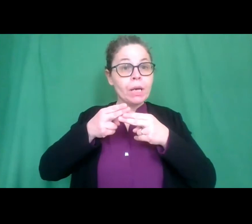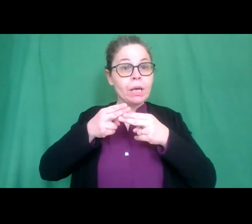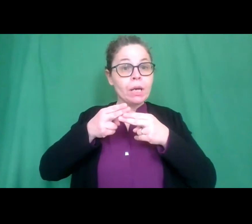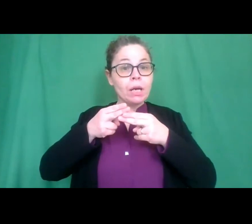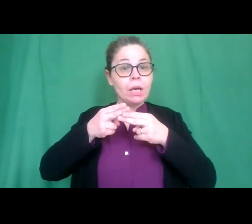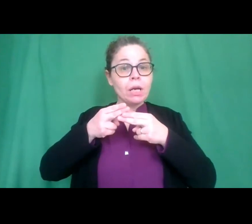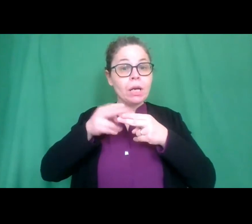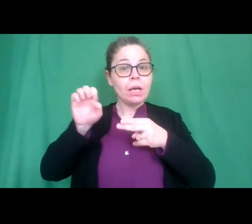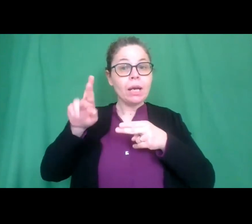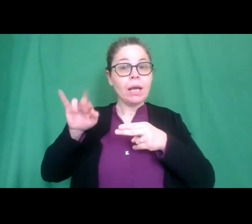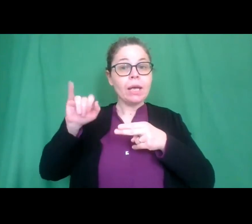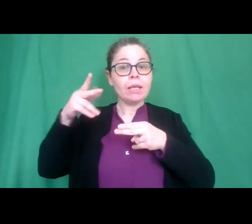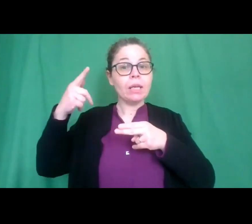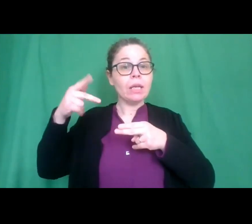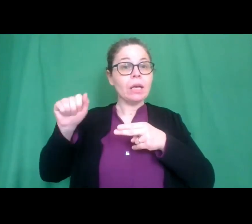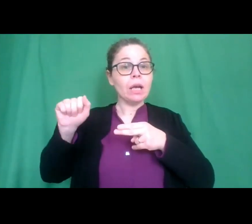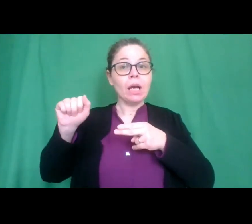chi vedo Erika chi sono?